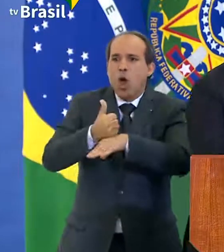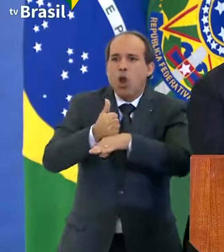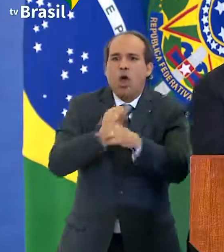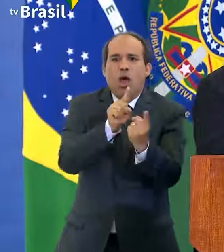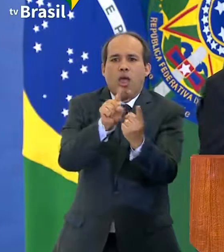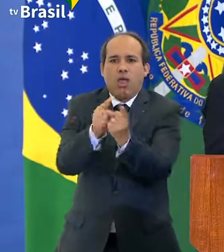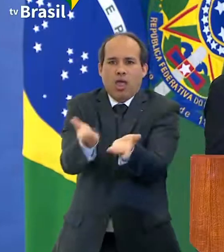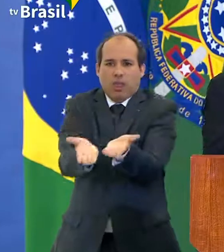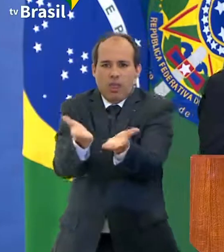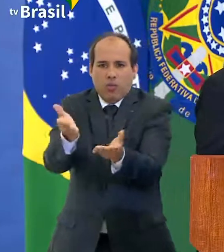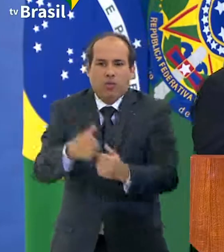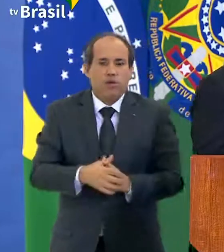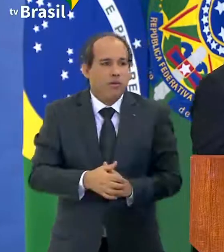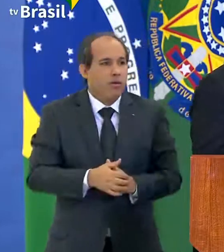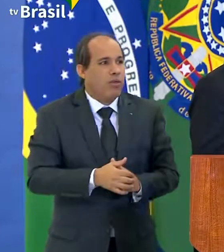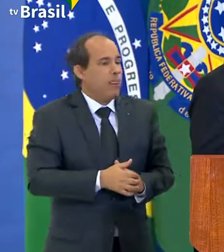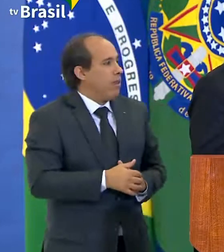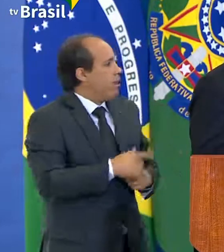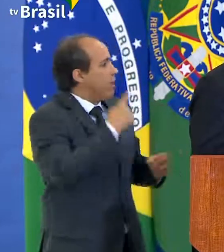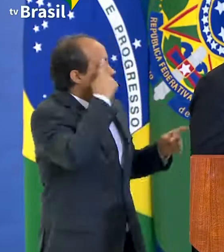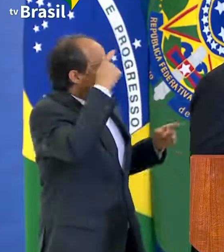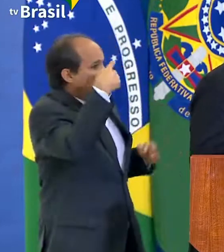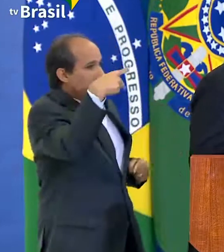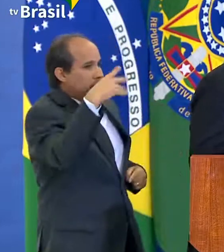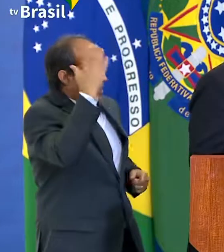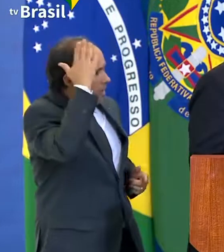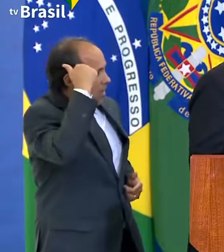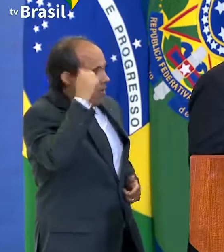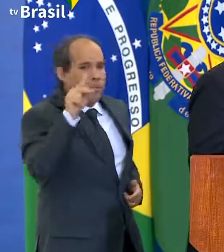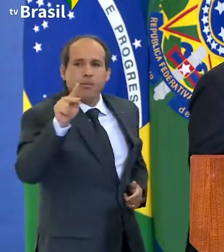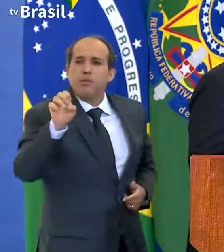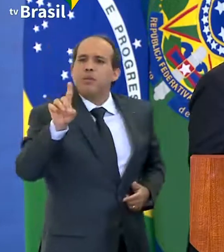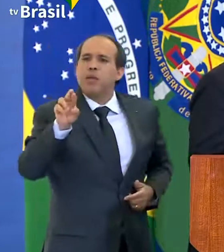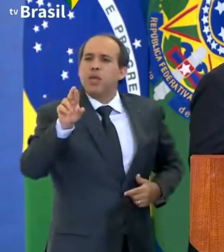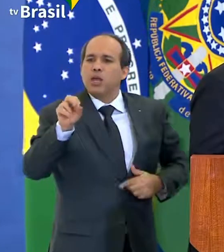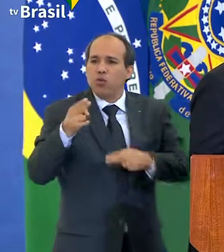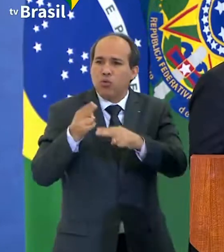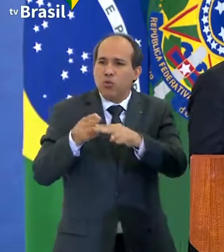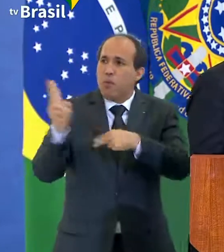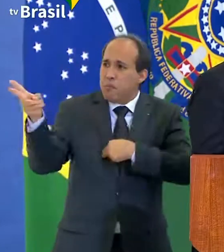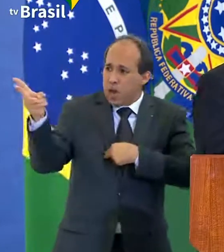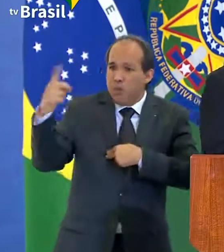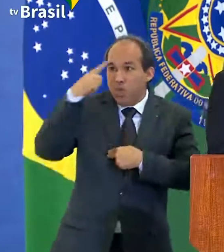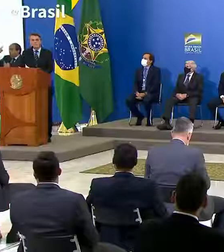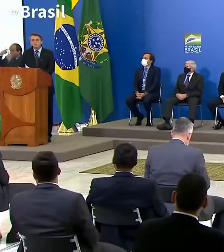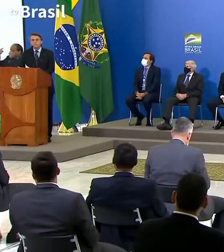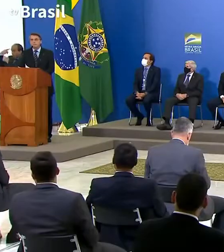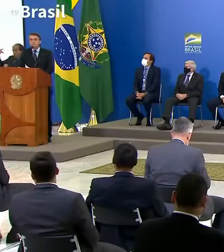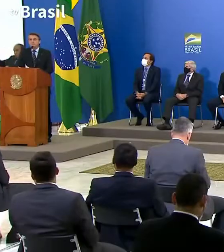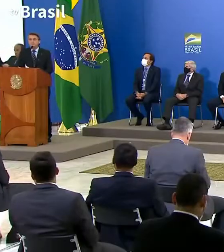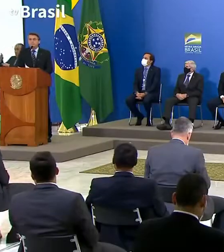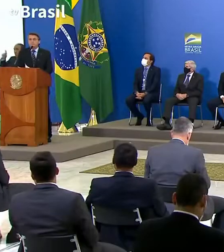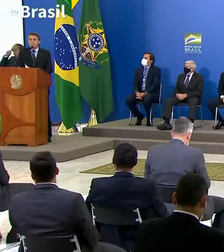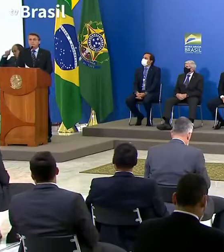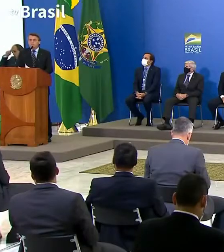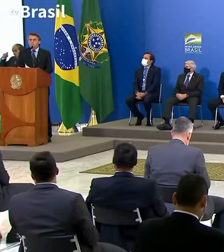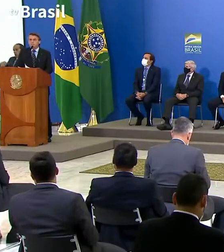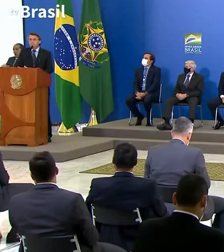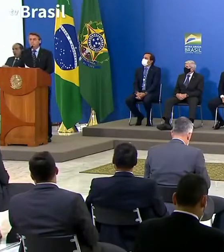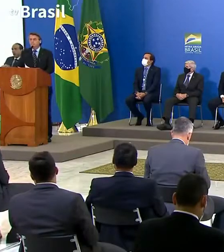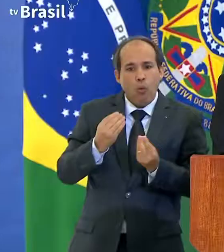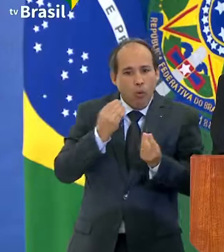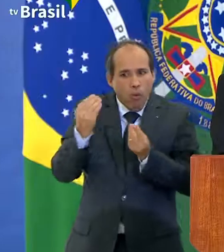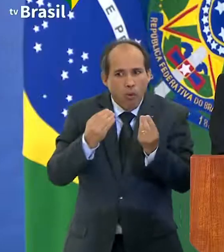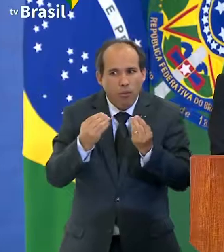ideia, prezado Pedro, presidente da Caixa, veio deles também. Nós, sendo provocados, nós